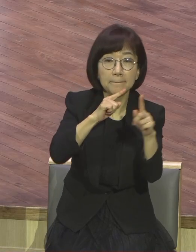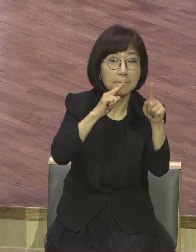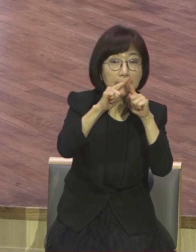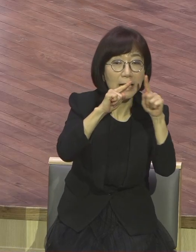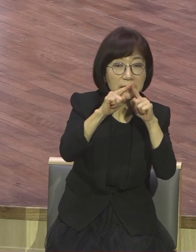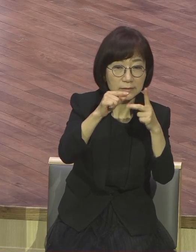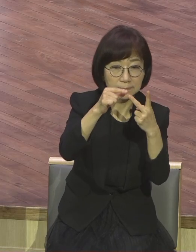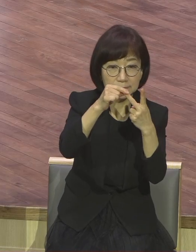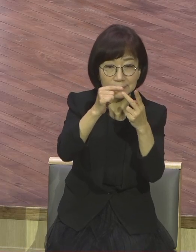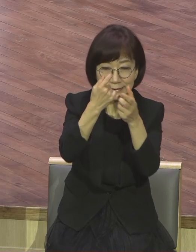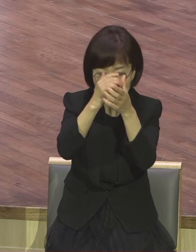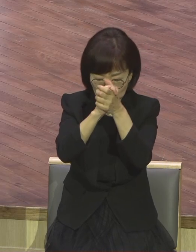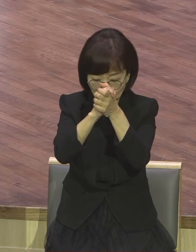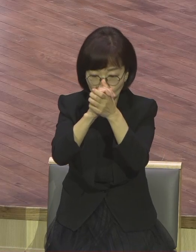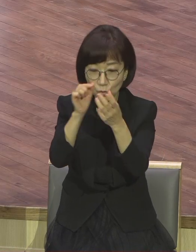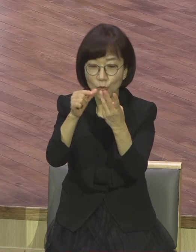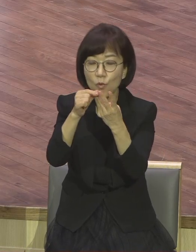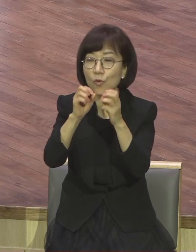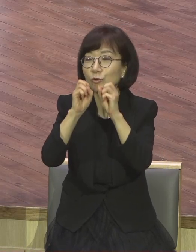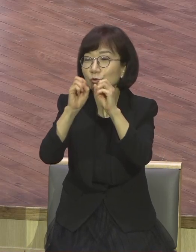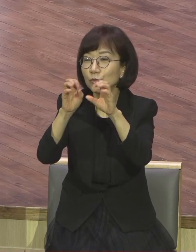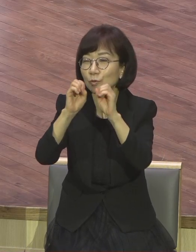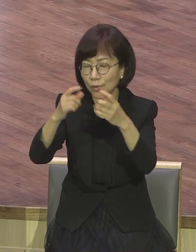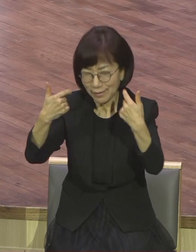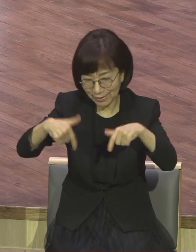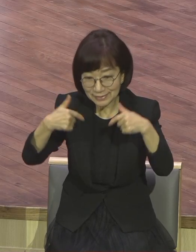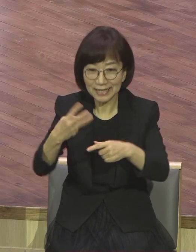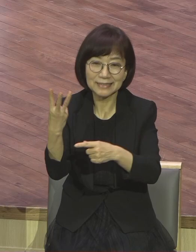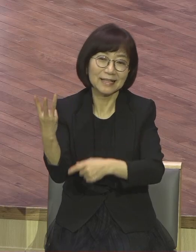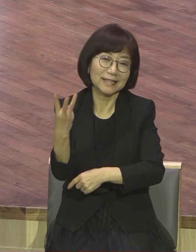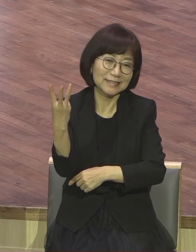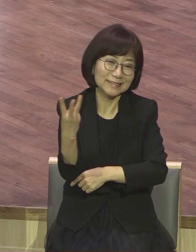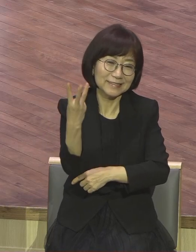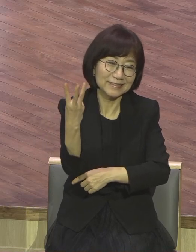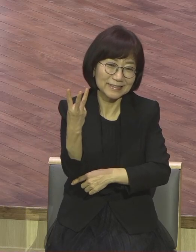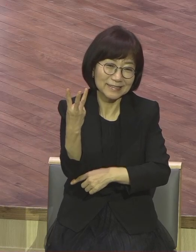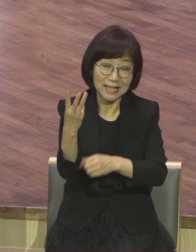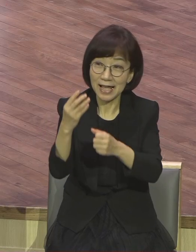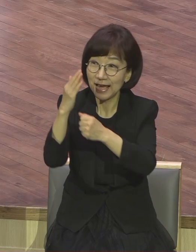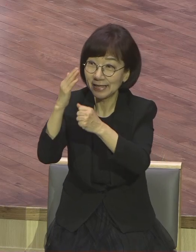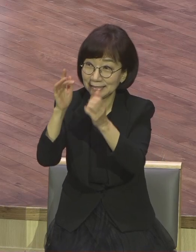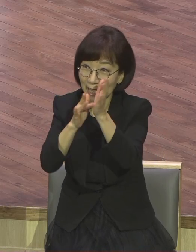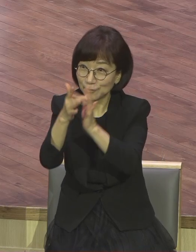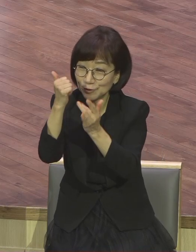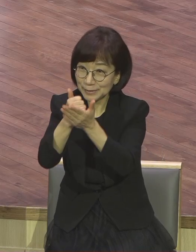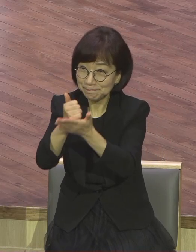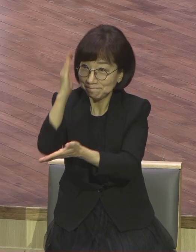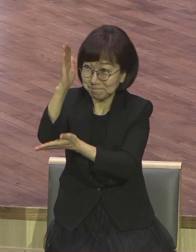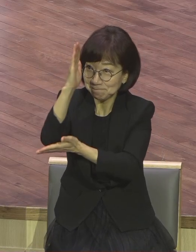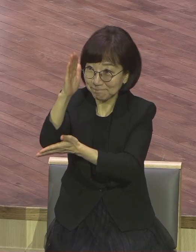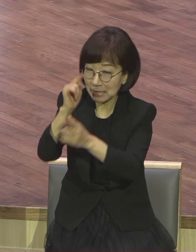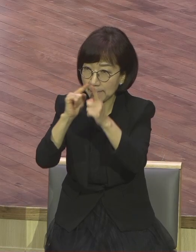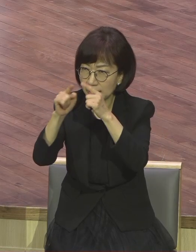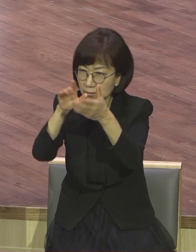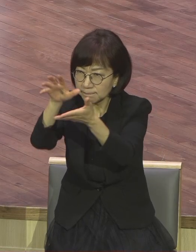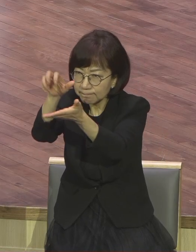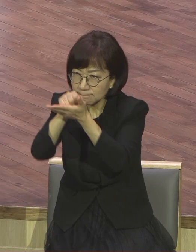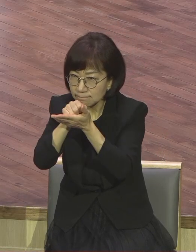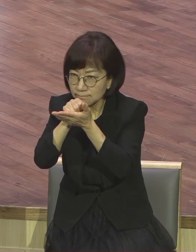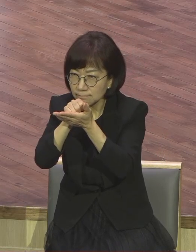역사였어요. 말씀과 기도 전도 예수님의 말씀을 붙잡고 마가다라빵에서 기도에 집중할 때 뭐요? 기도에 집중하니까